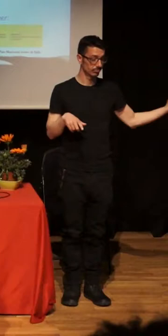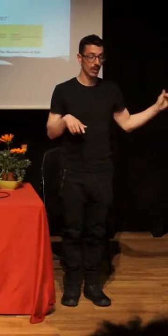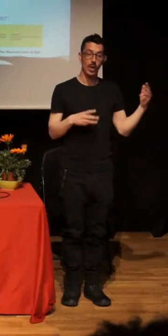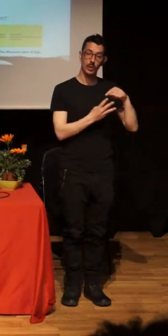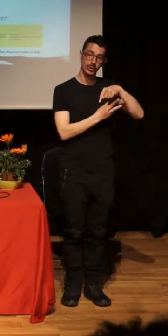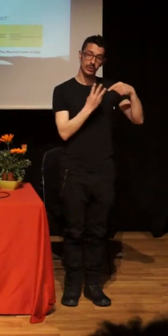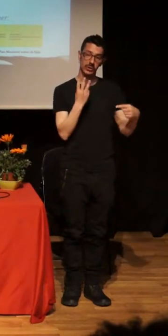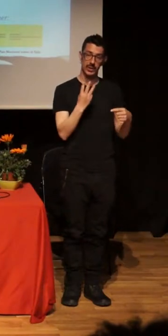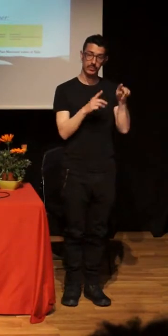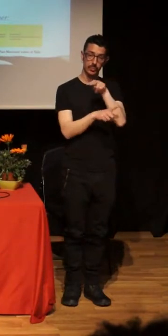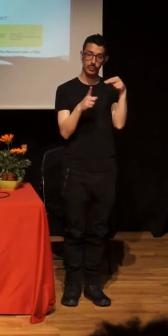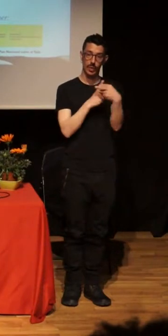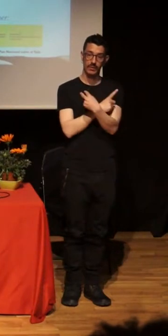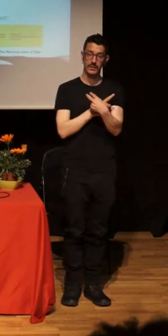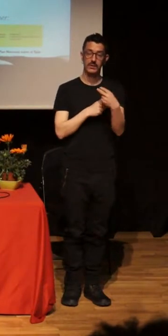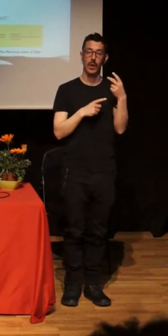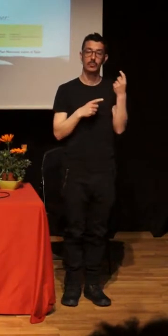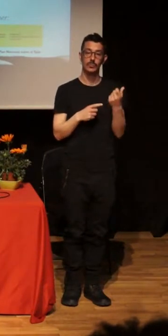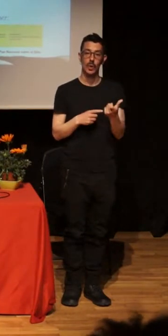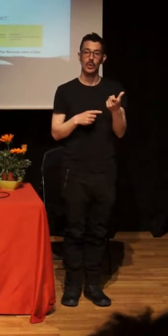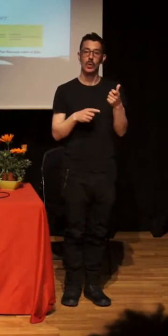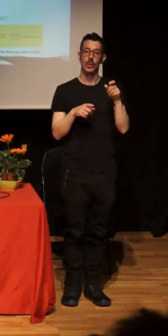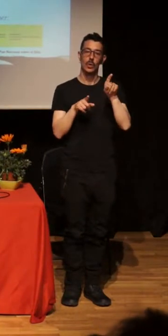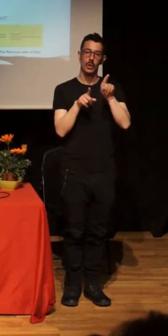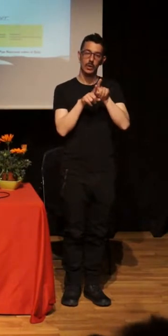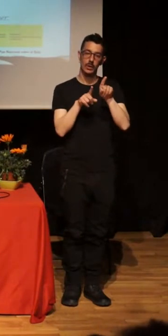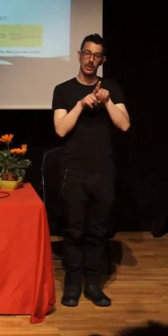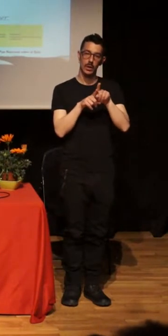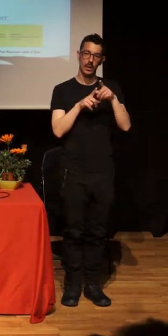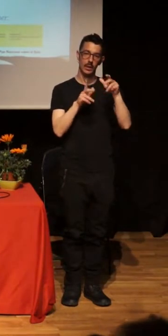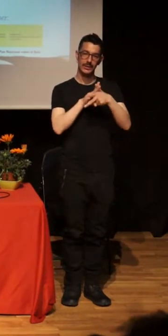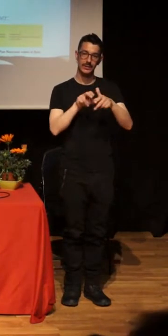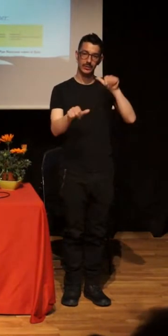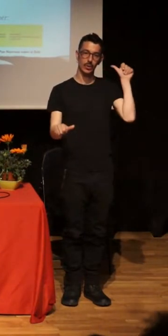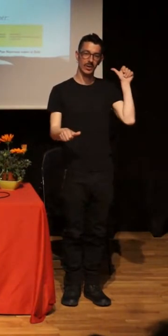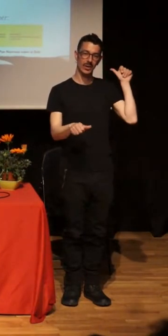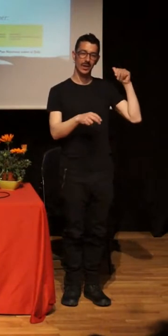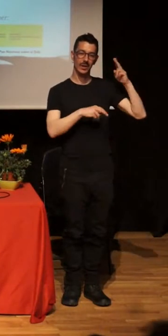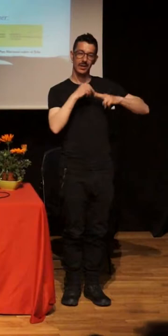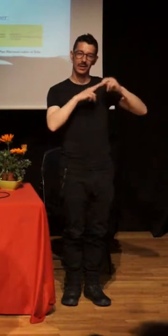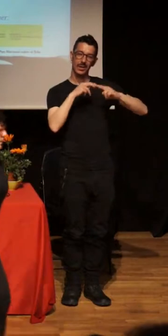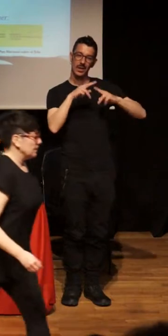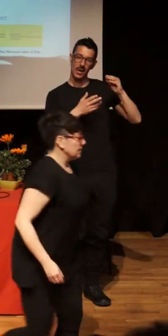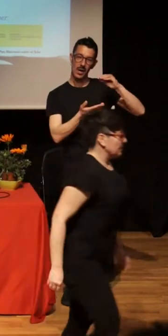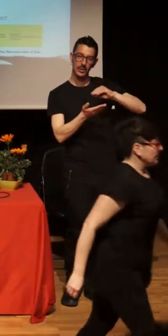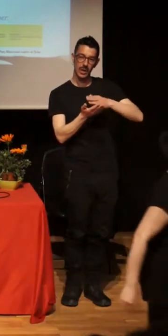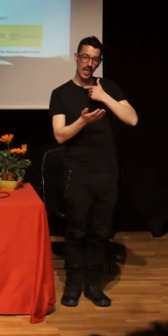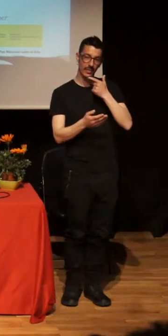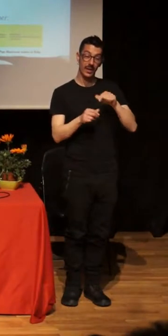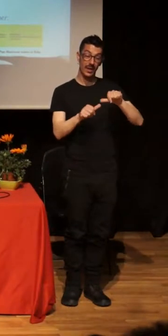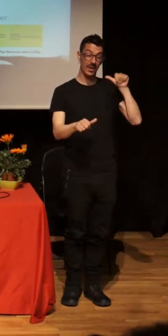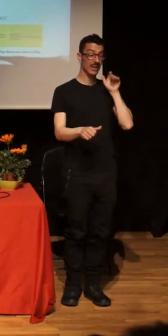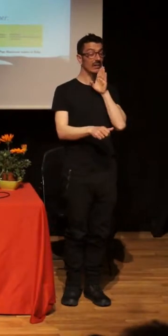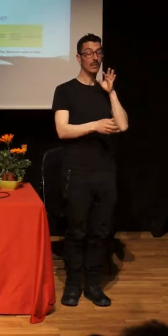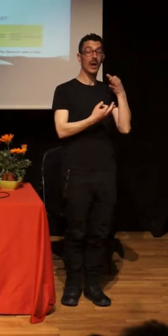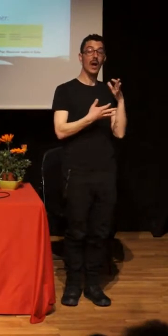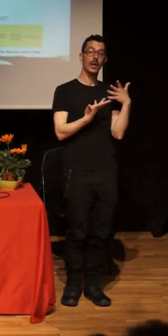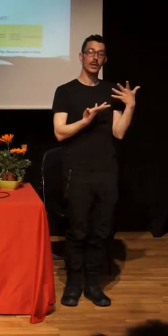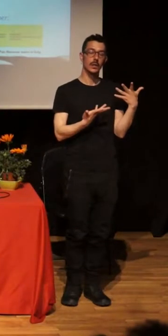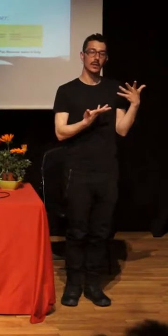very historical perspective of what has happened and of the different moments, and of the different